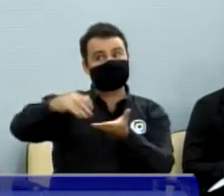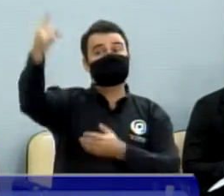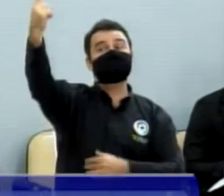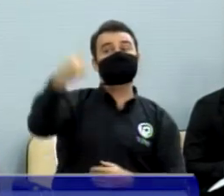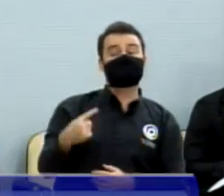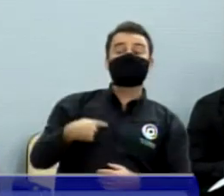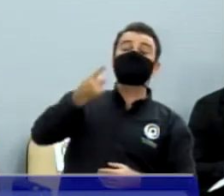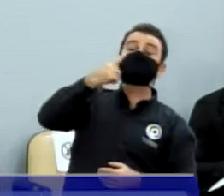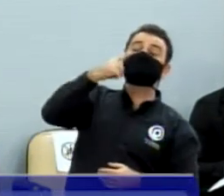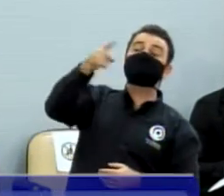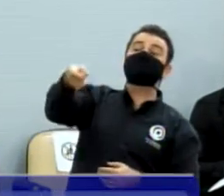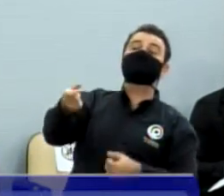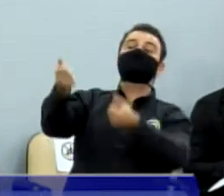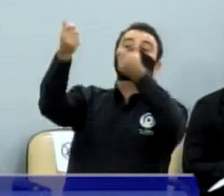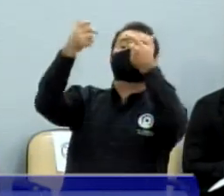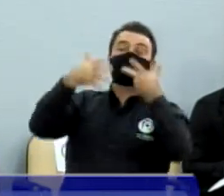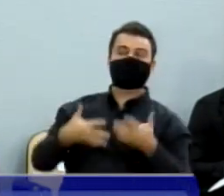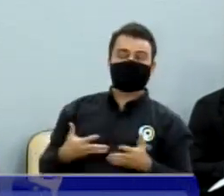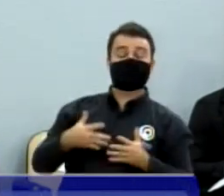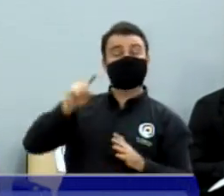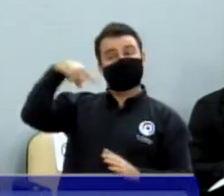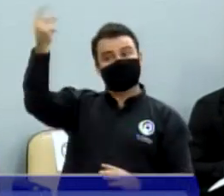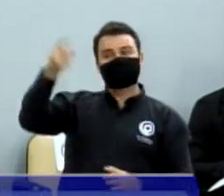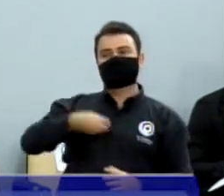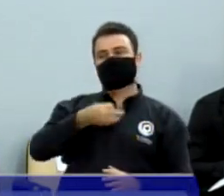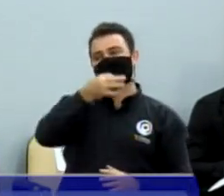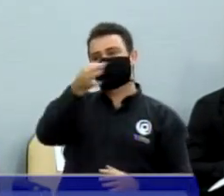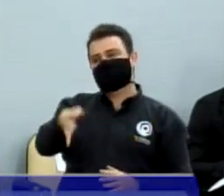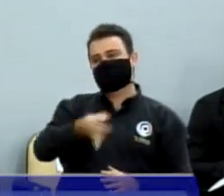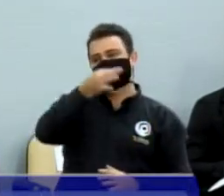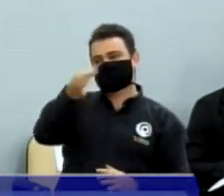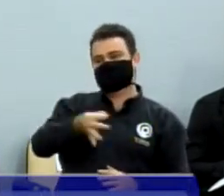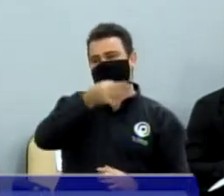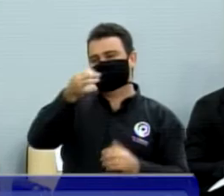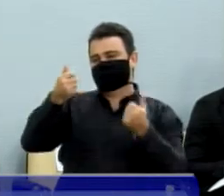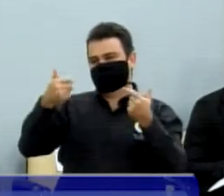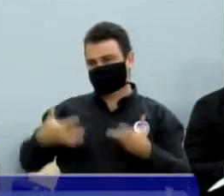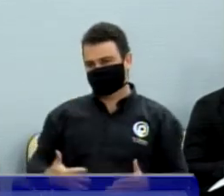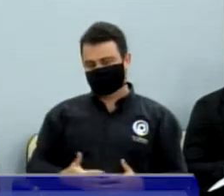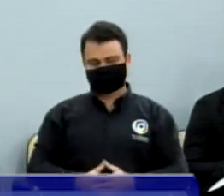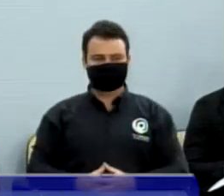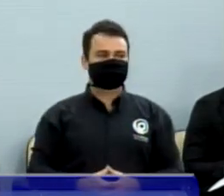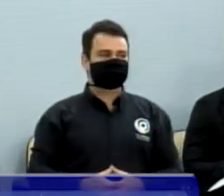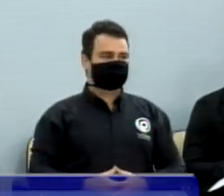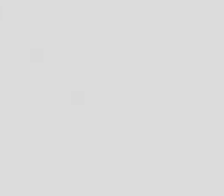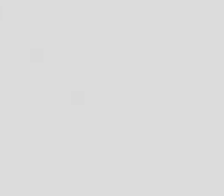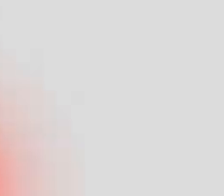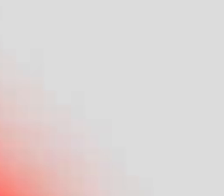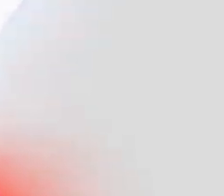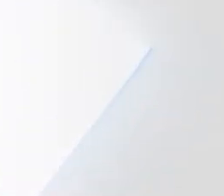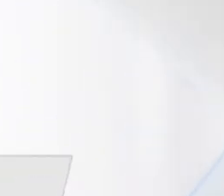aí poderei também fazer algumas considerações, porque aqui o meu tempo eu sei que já está expirado. Tenho dito.